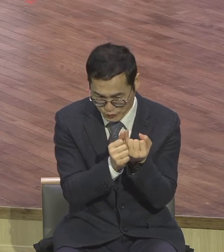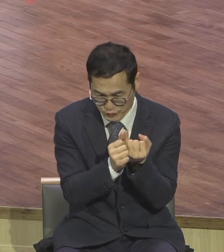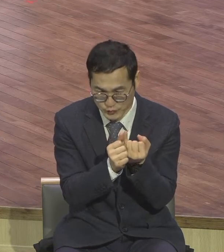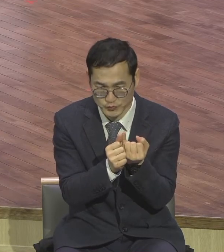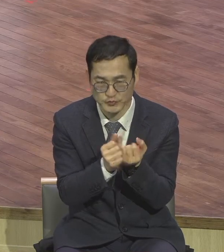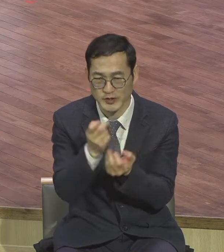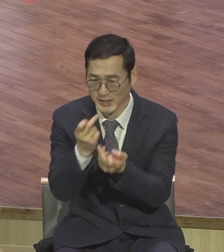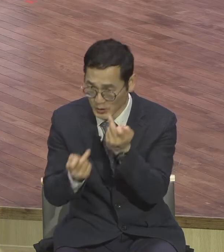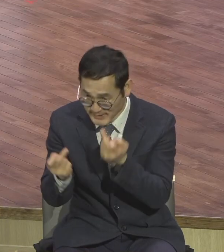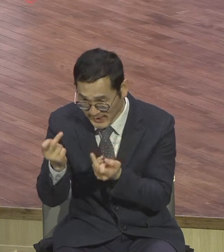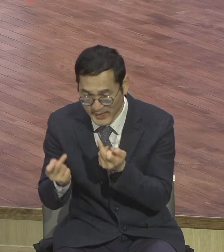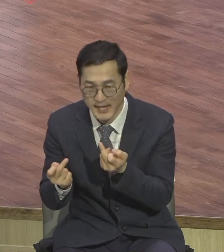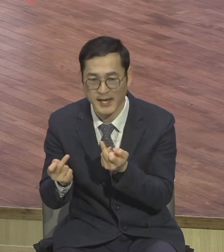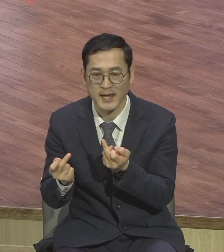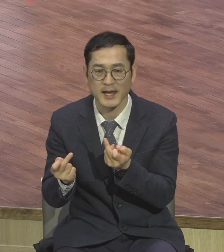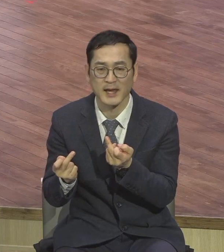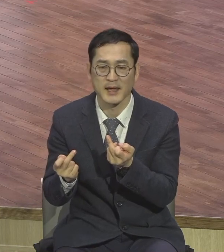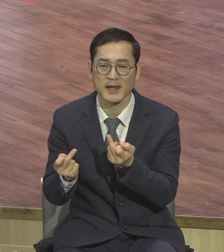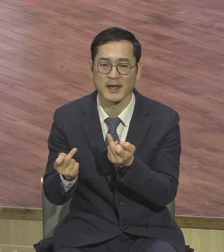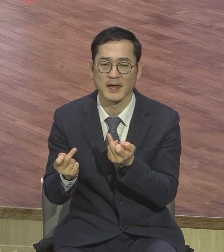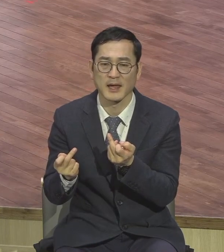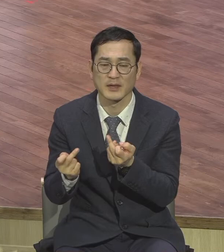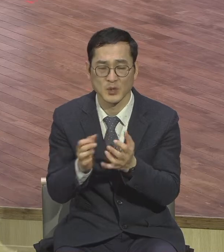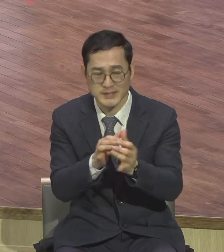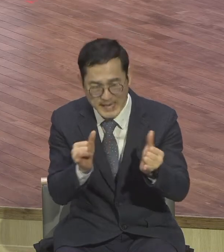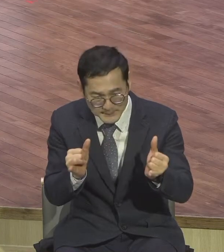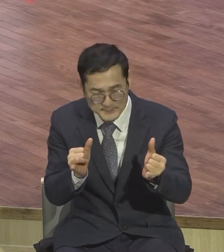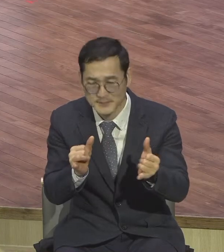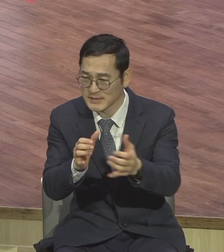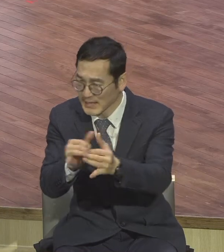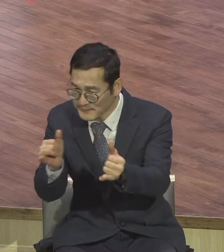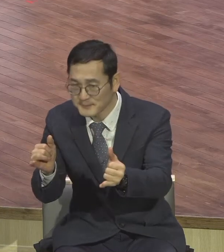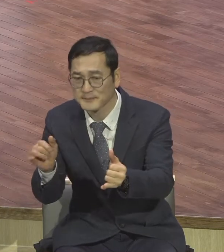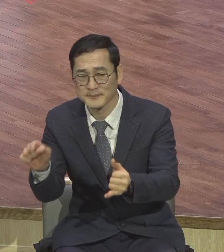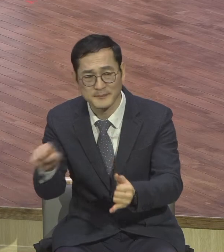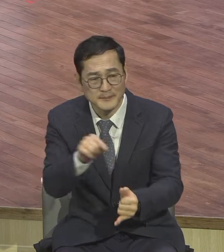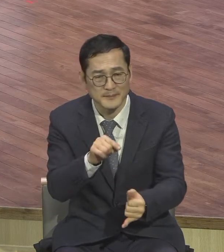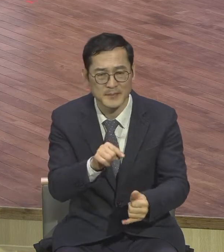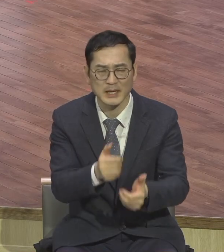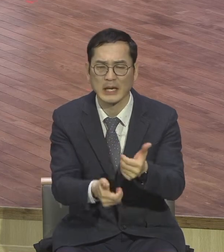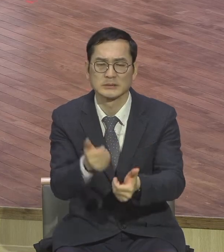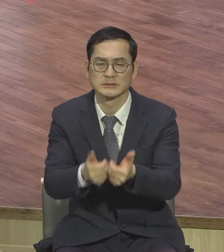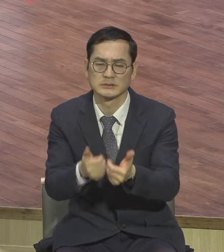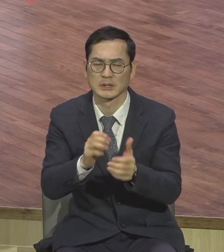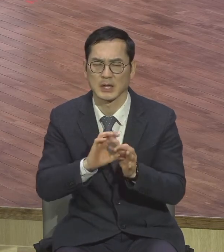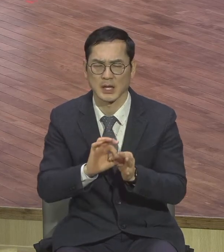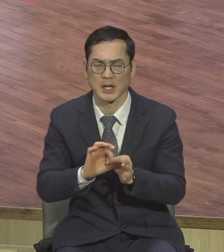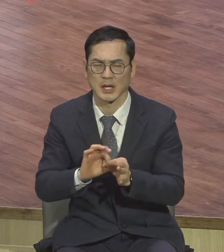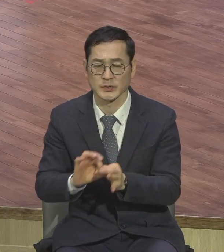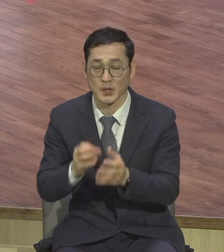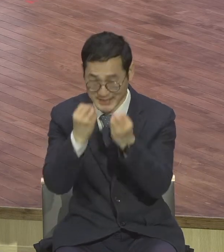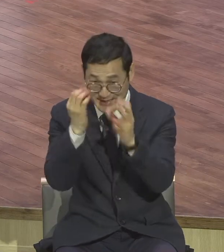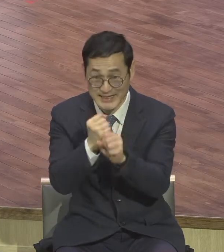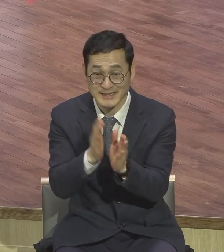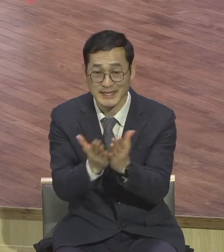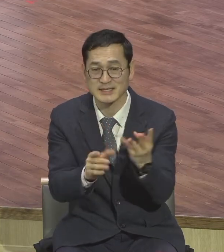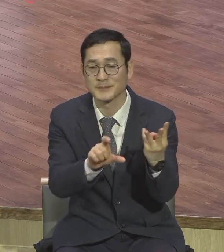부모자식간에 성도간에 계속적으로 문제가 찾아옵니다 계속 장식의 3장이거든요 문제 오늘